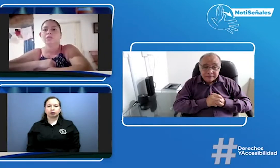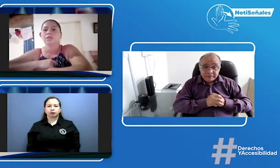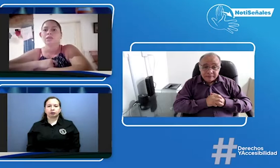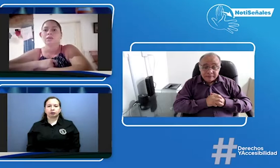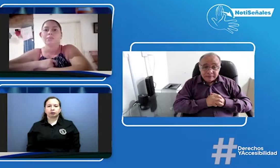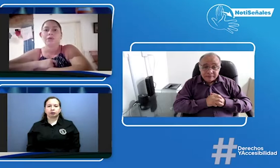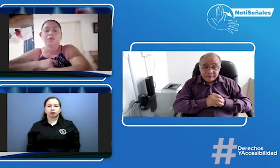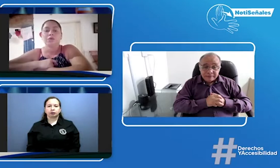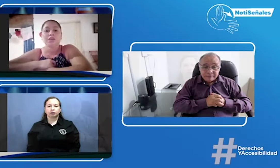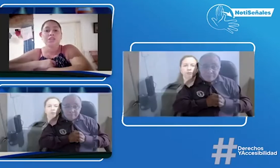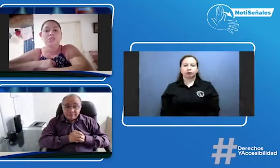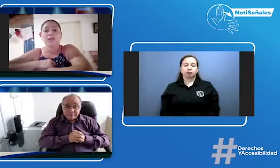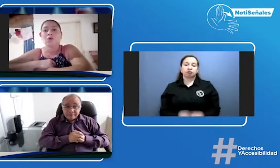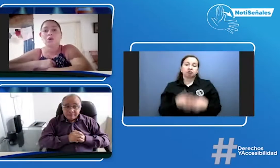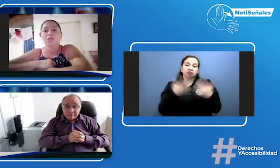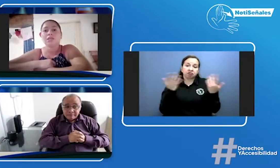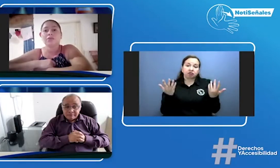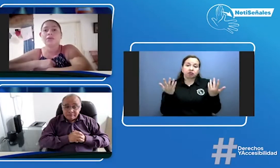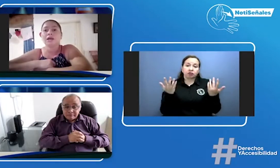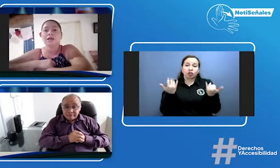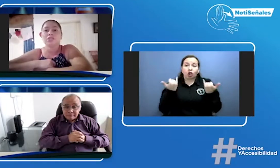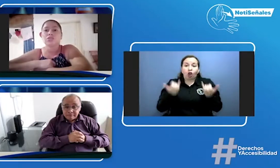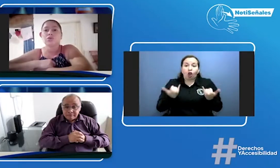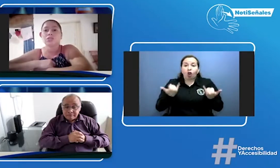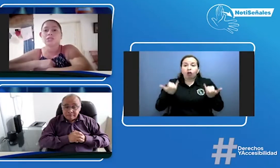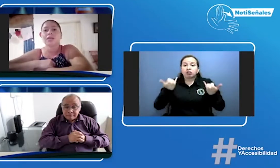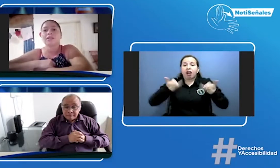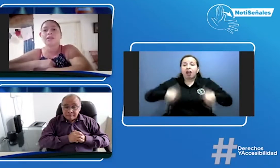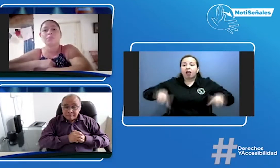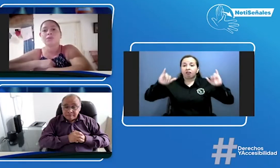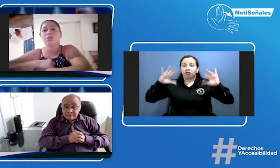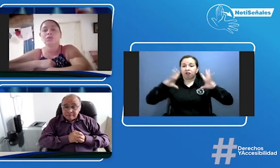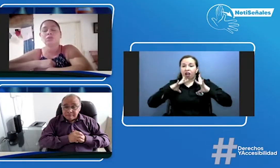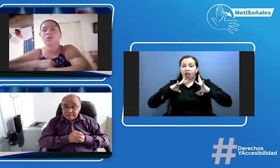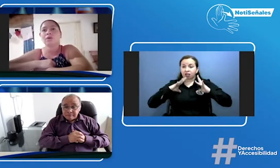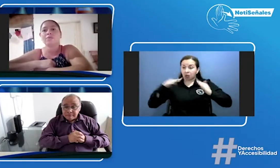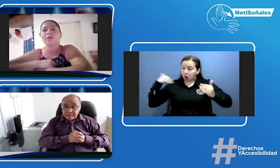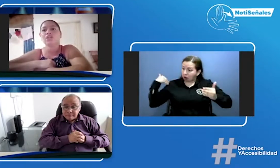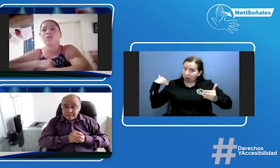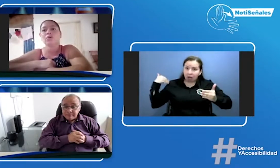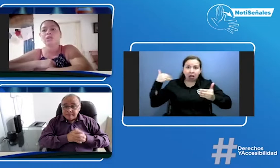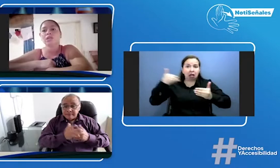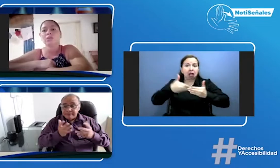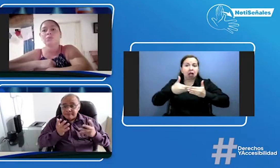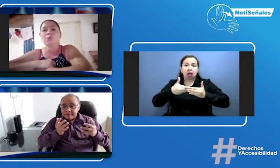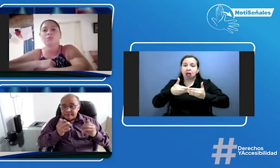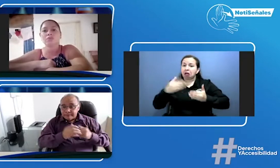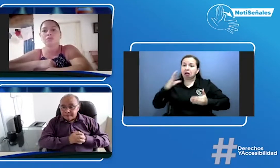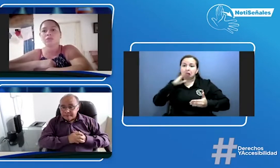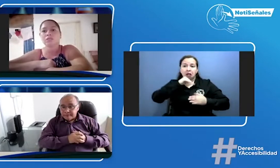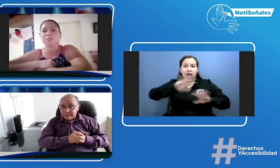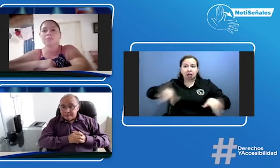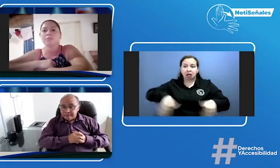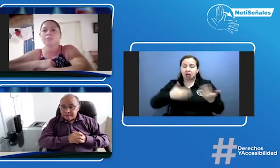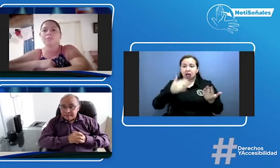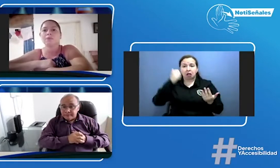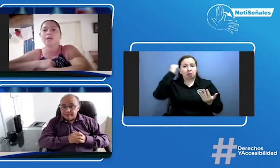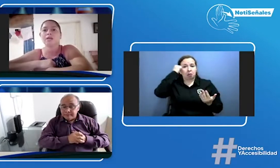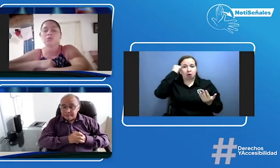Bueno, de hecho ya hoy salieron a vacaciones y hasta el momento todavía no tenemos profesores para nuestros